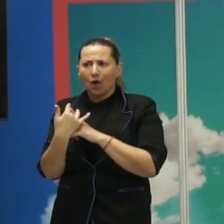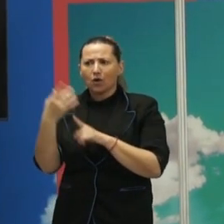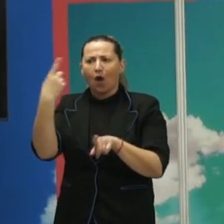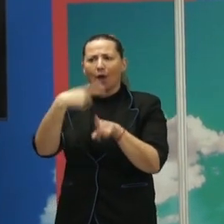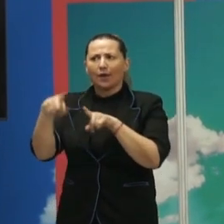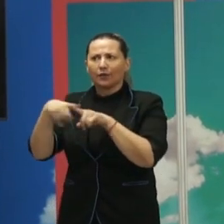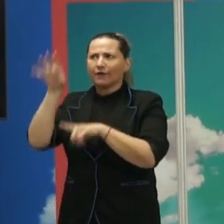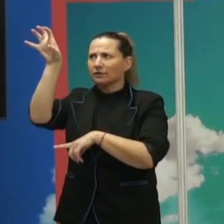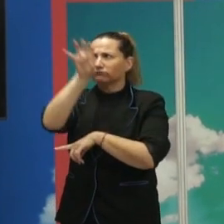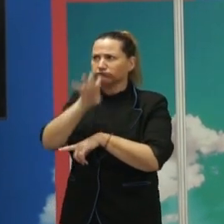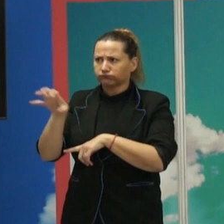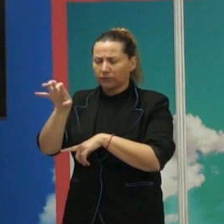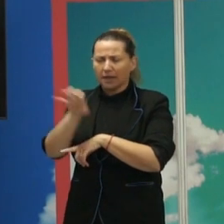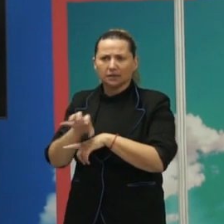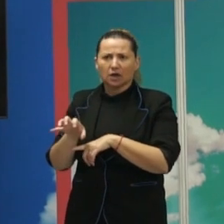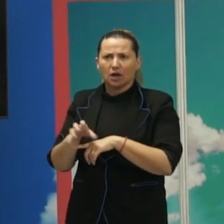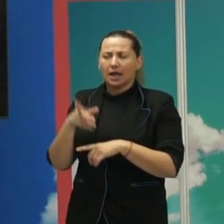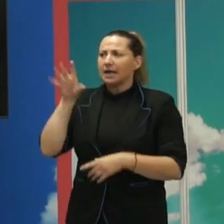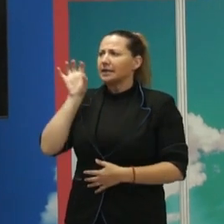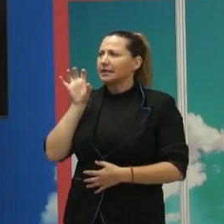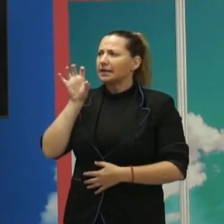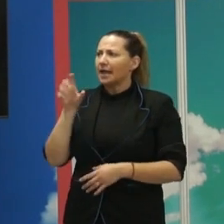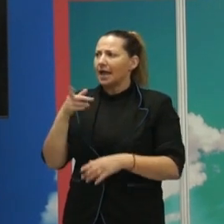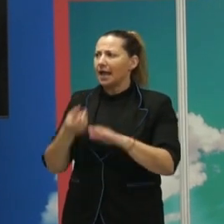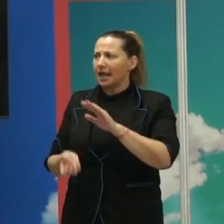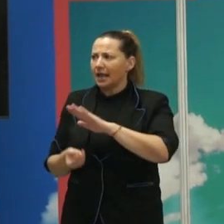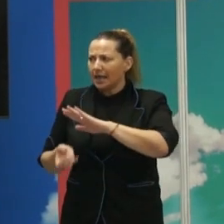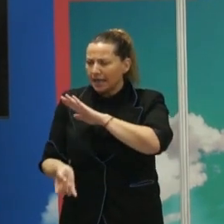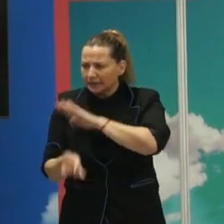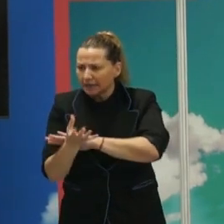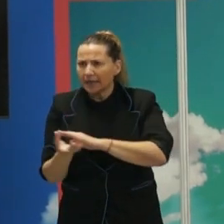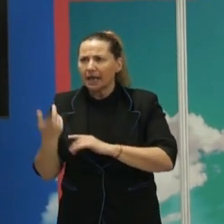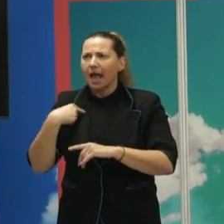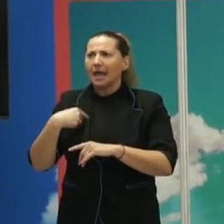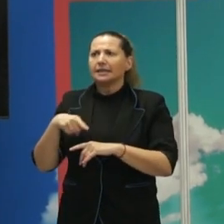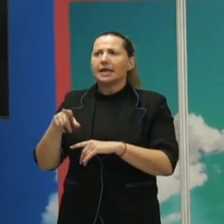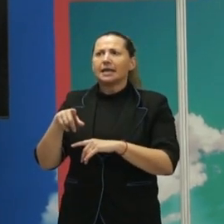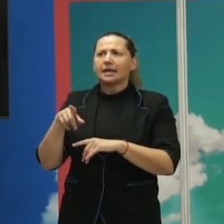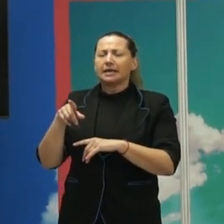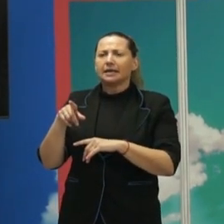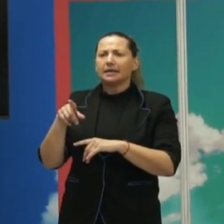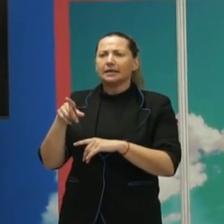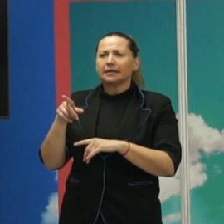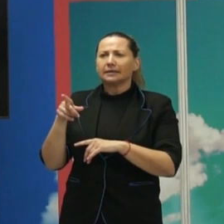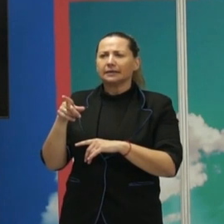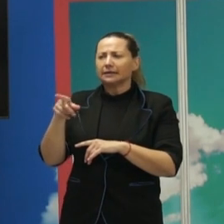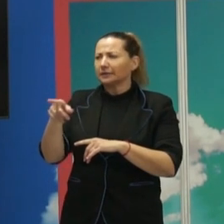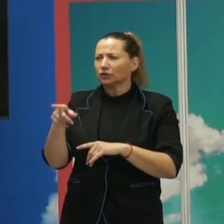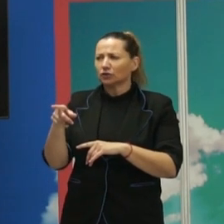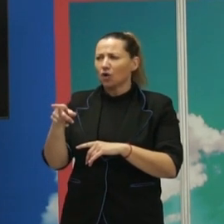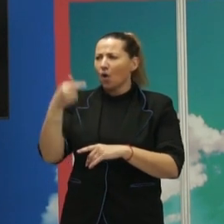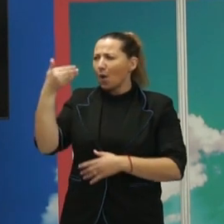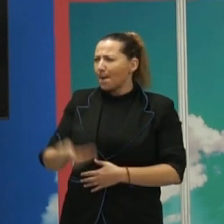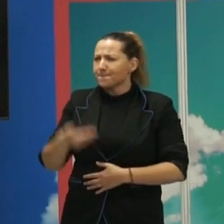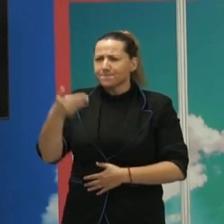estados, ¿no? Es el nacimiento del Estado-Nación, es el nacimiento del concepto de nacionalismo que tiene, le da una brutalidad de